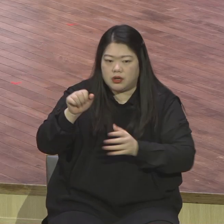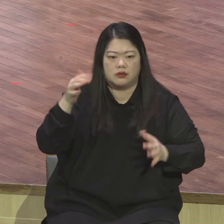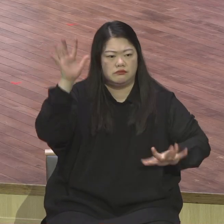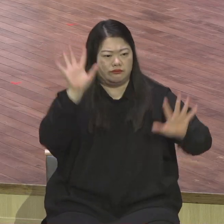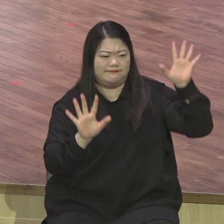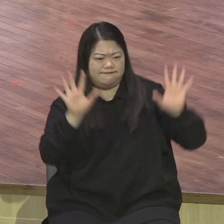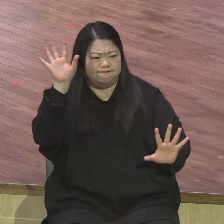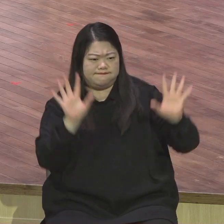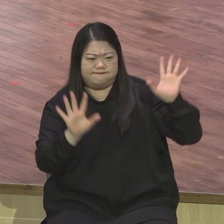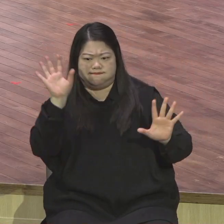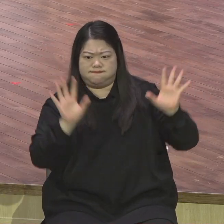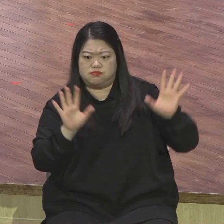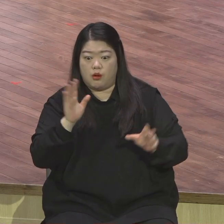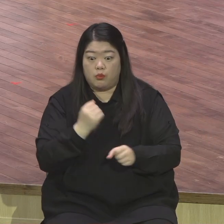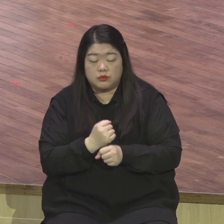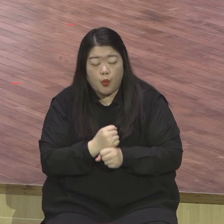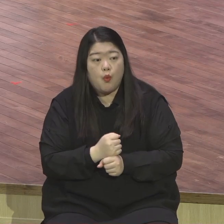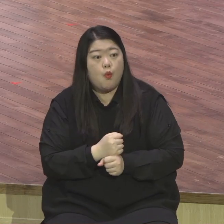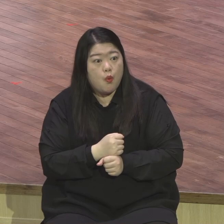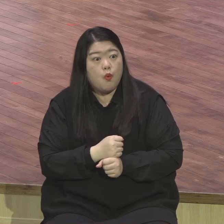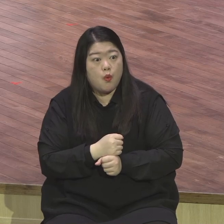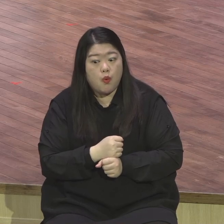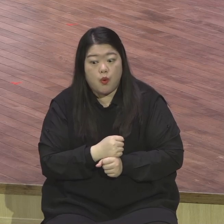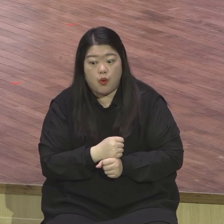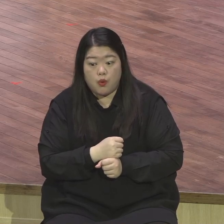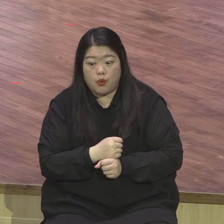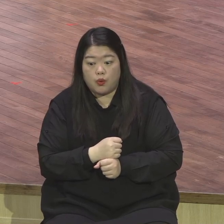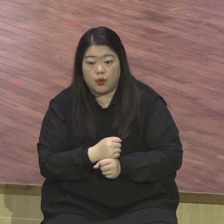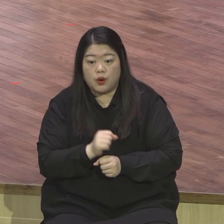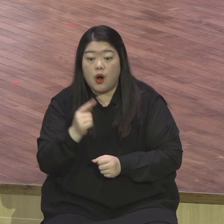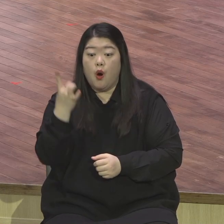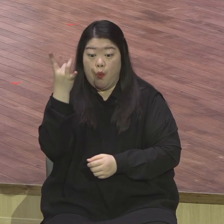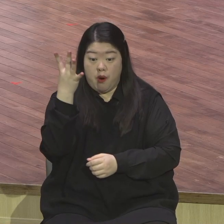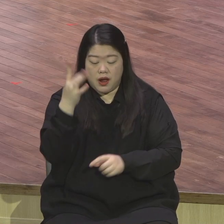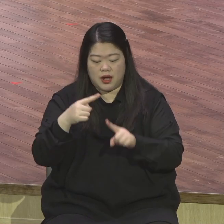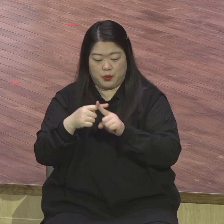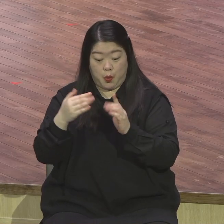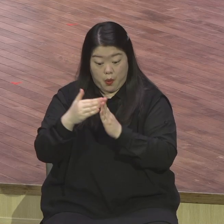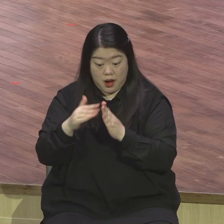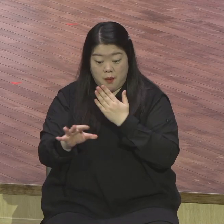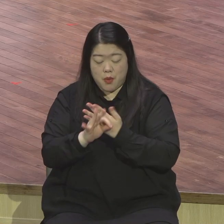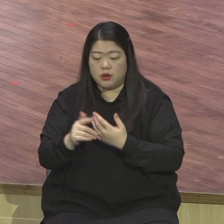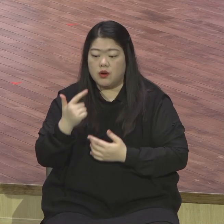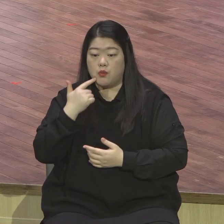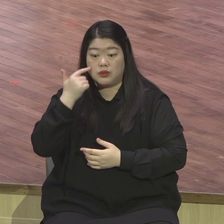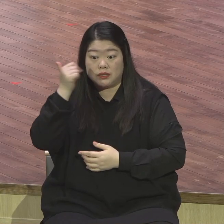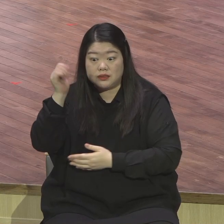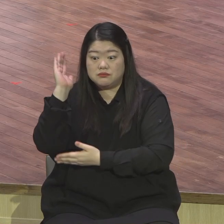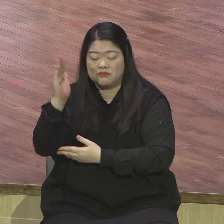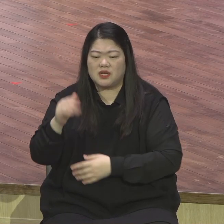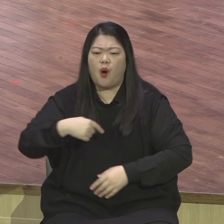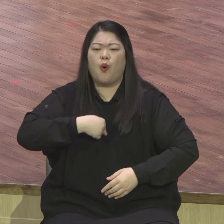뮤지컬 만들어가지고 목사가 할 설교 내용을 뮤지컬로 하니까 얼마나 실감나요. 막